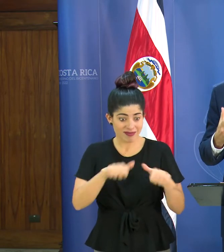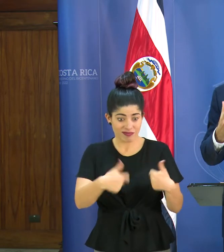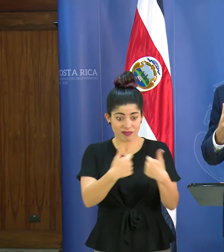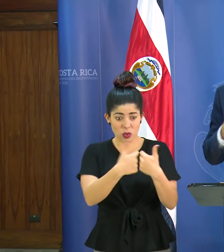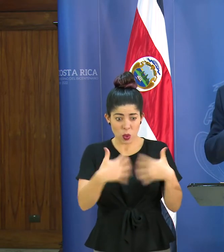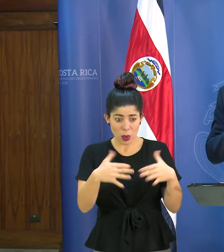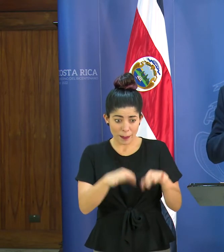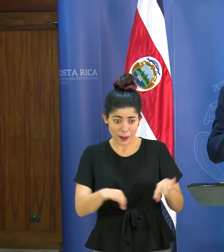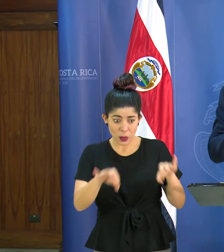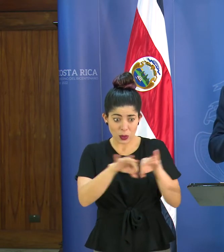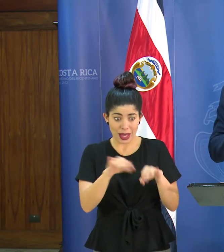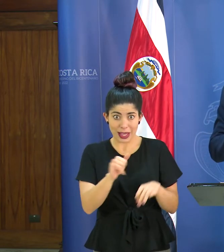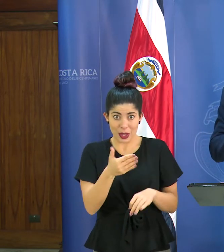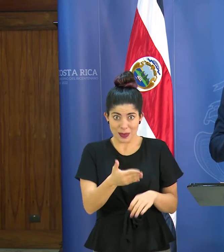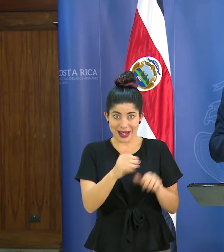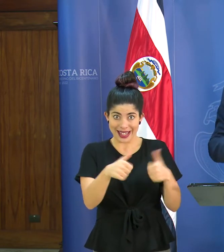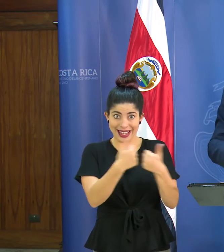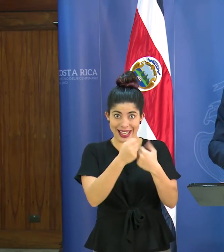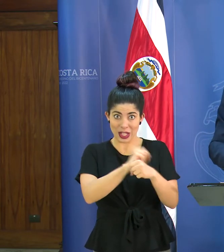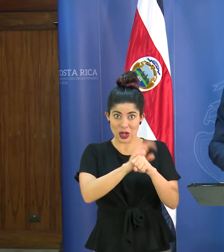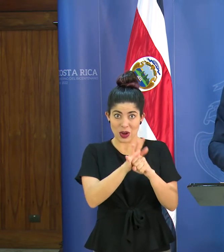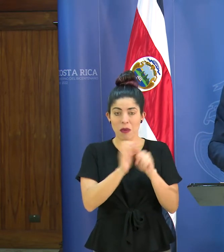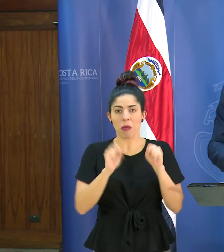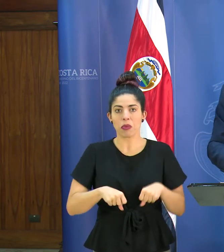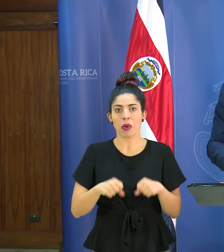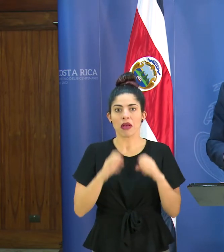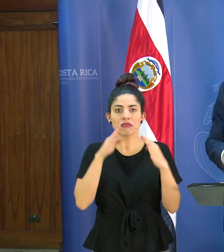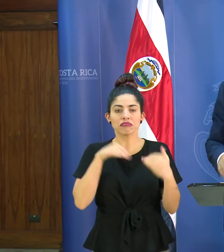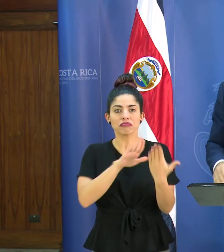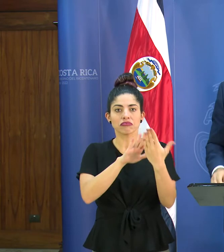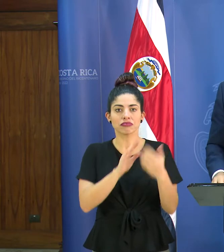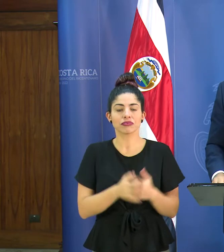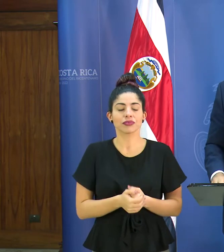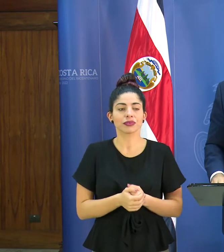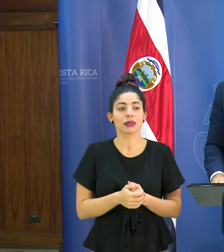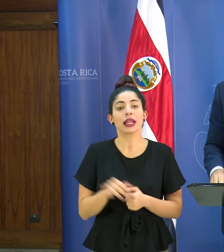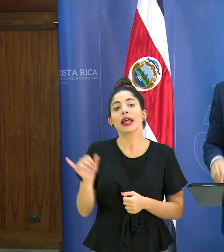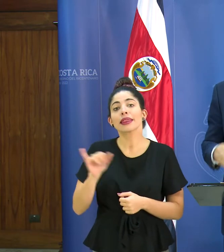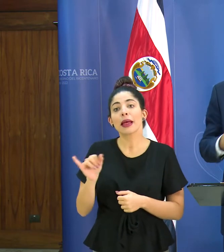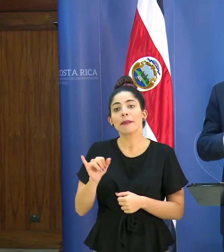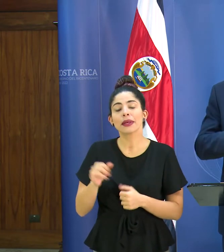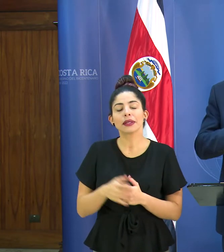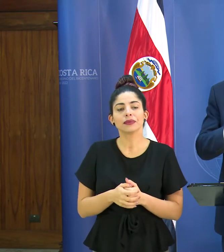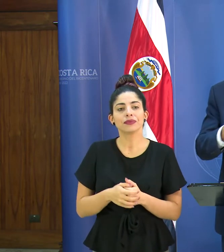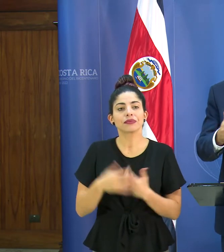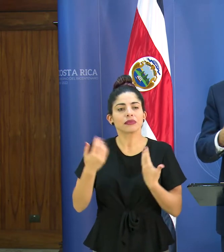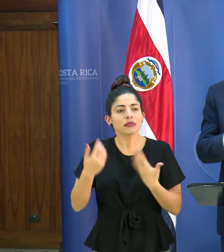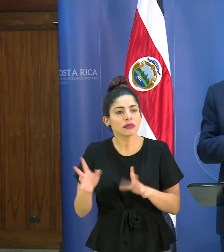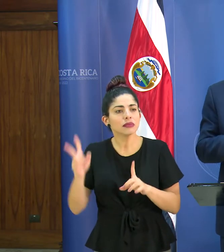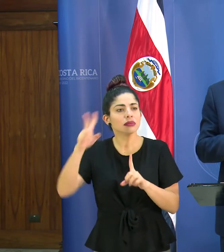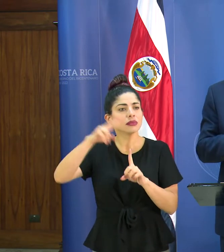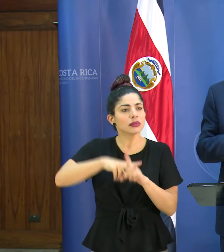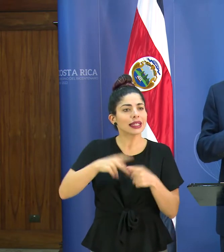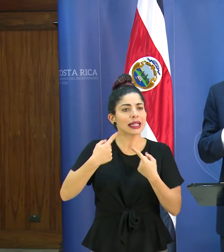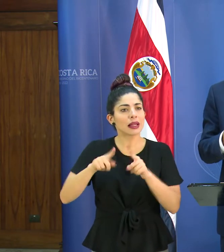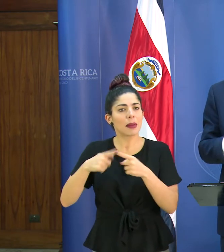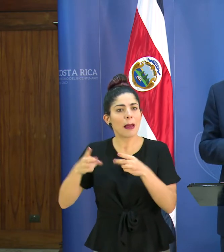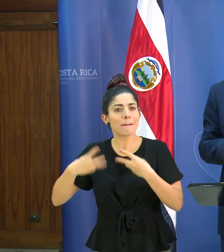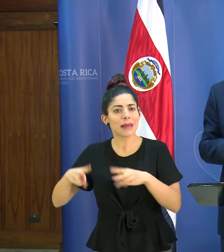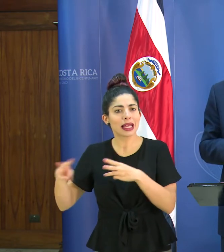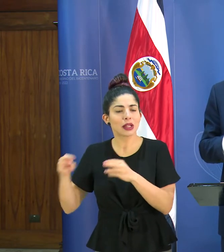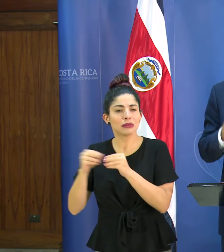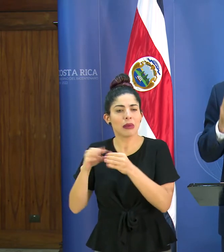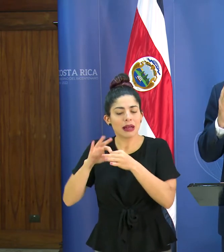tan importante como lo es este reto del coronavirus. También se ha implementado una serie de medidas más